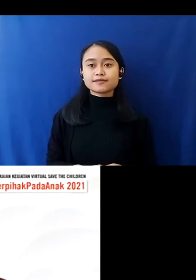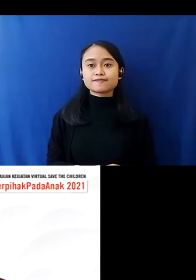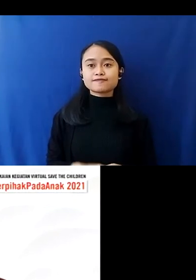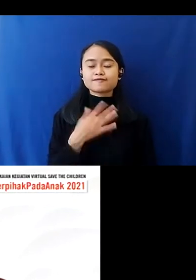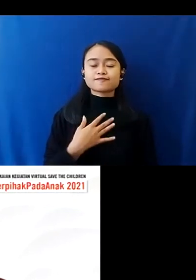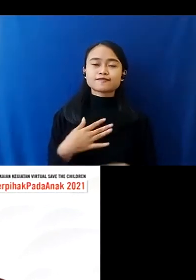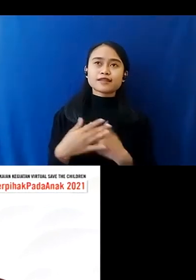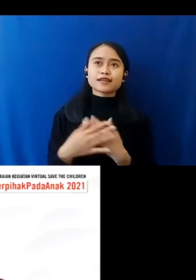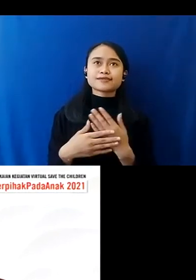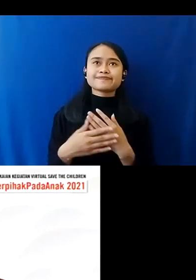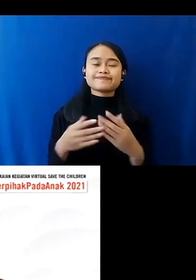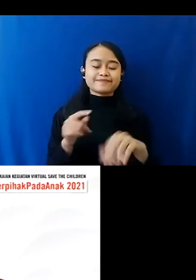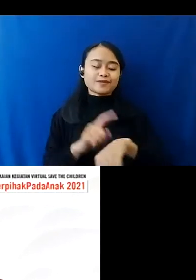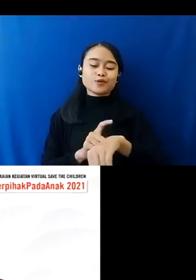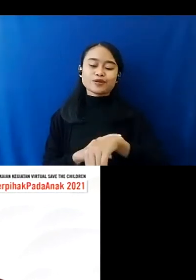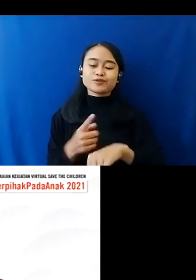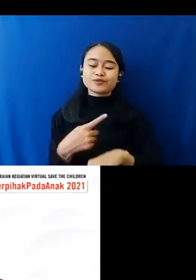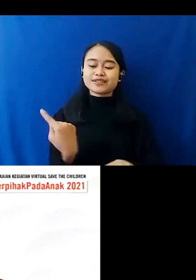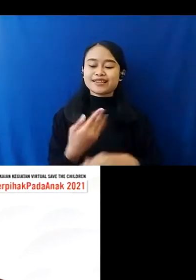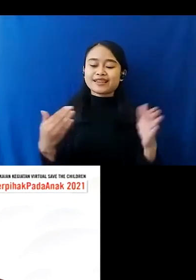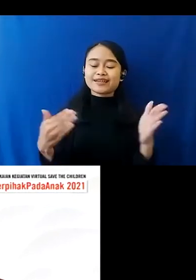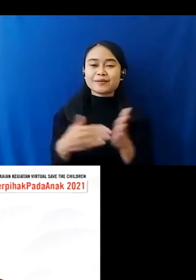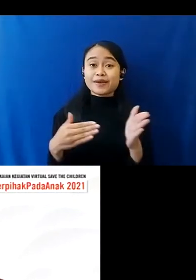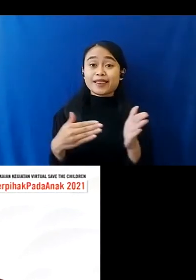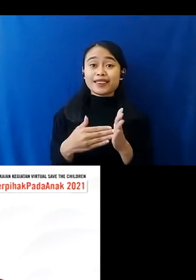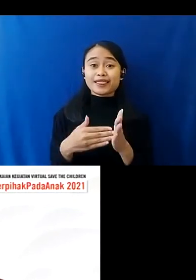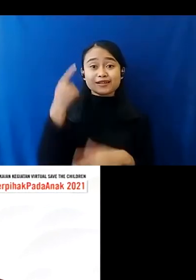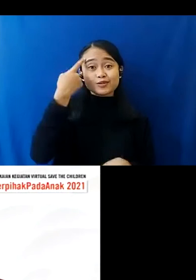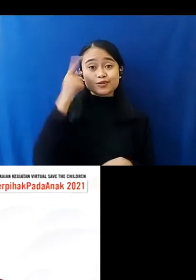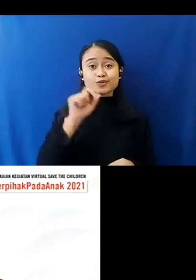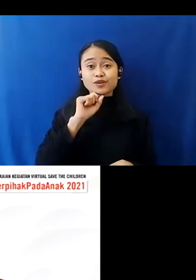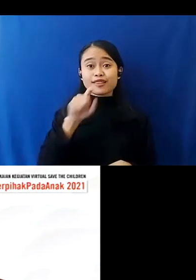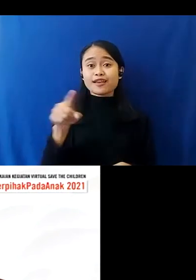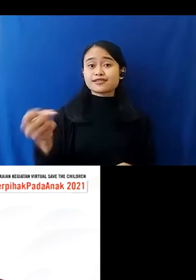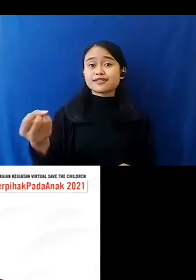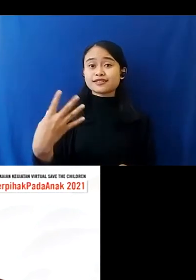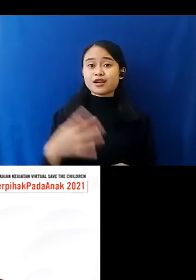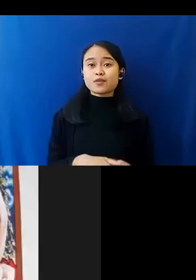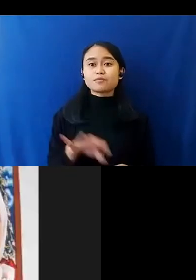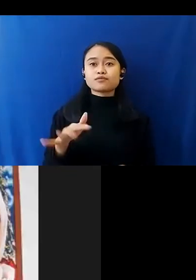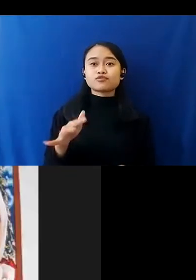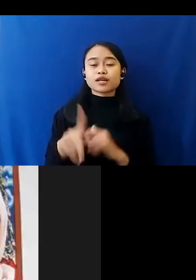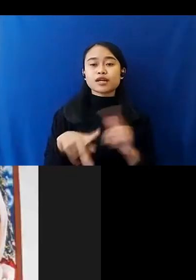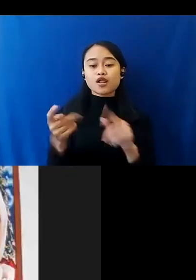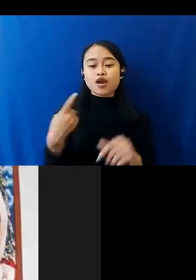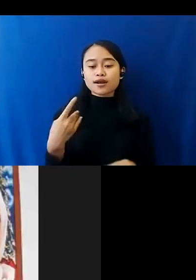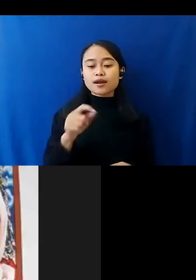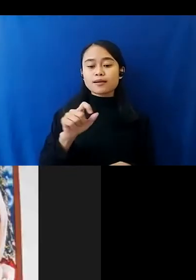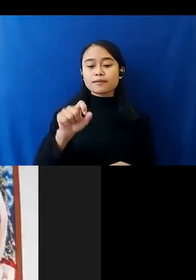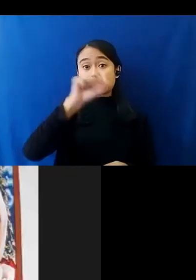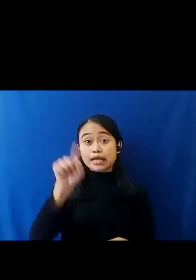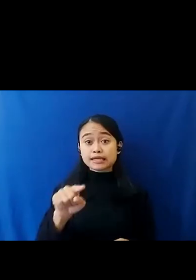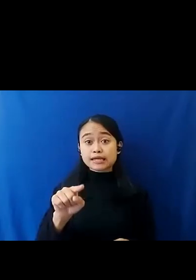Durasi Kita Terbatas Pada Hari Ini Untuk Sesi Tanya-jawab Mungkin Bagi Yang Ada Pertanyaan Bisa Di kolom